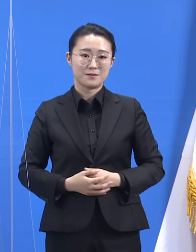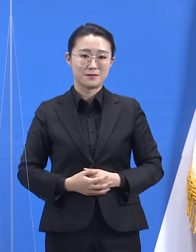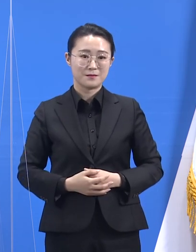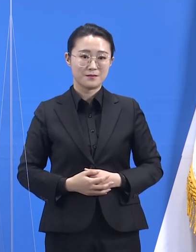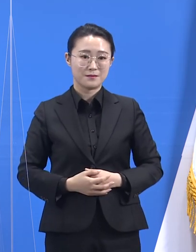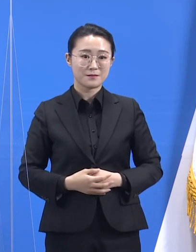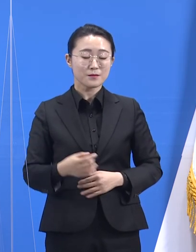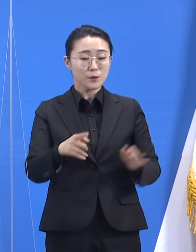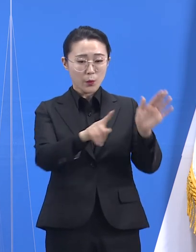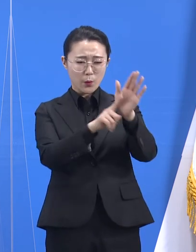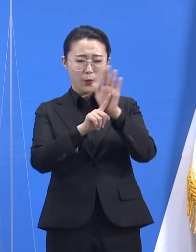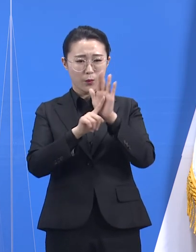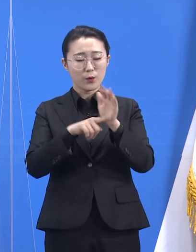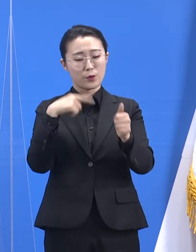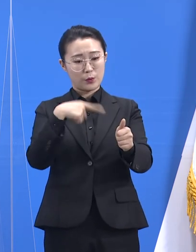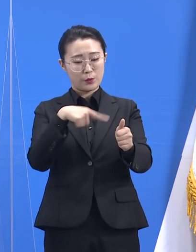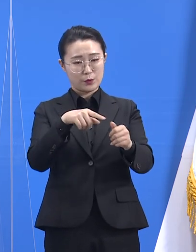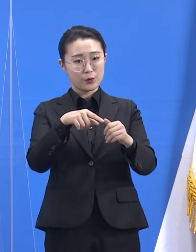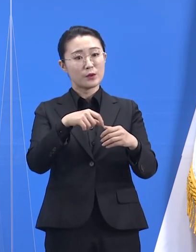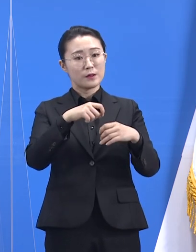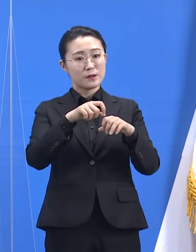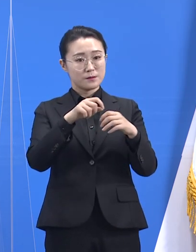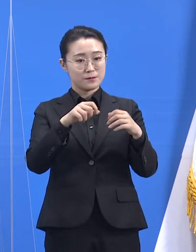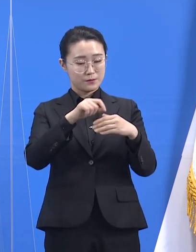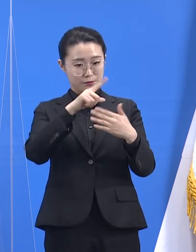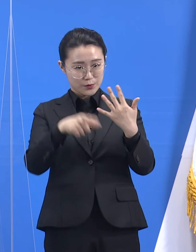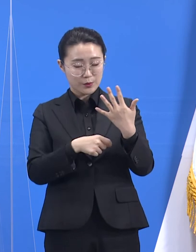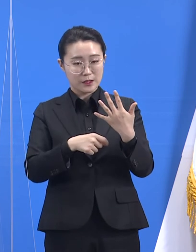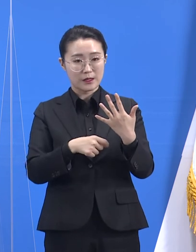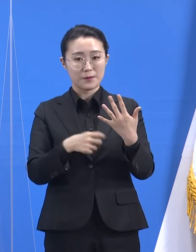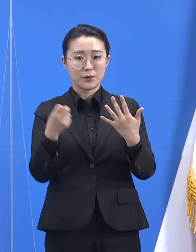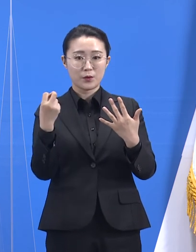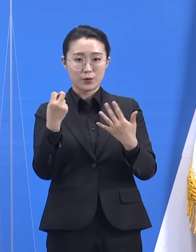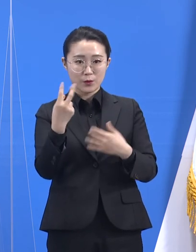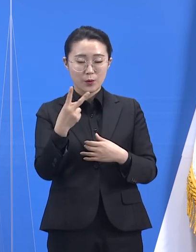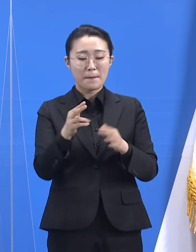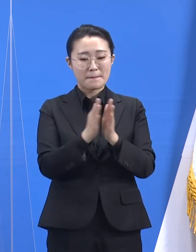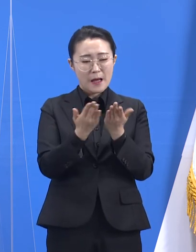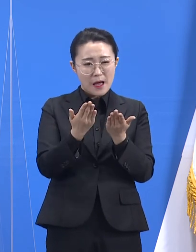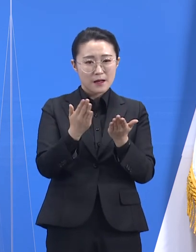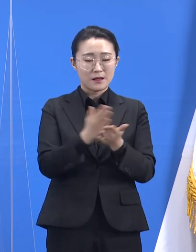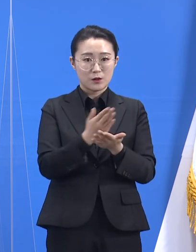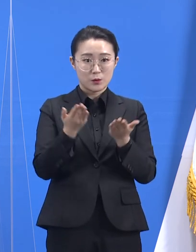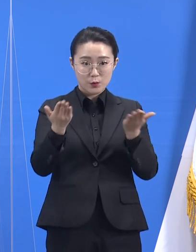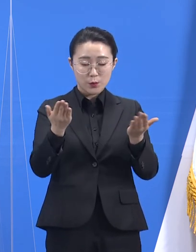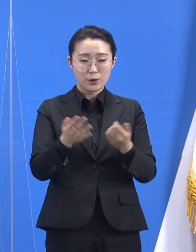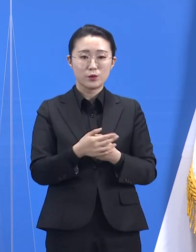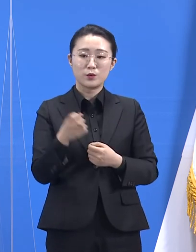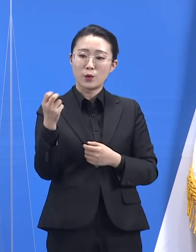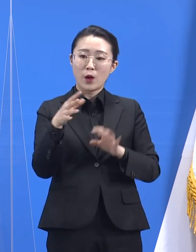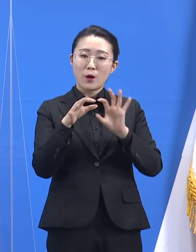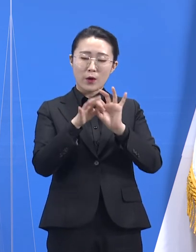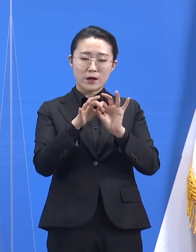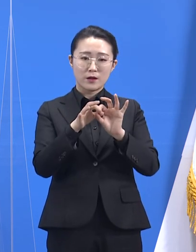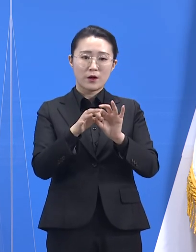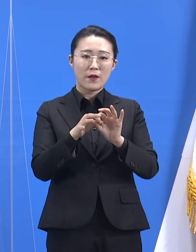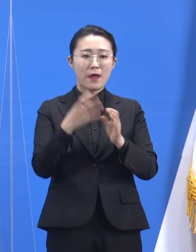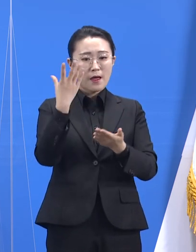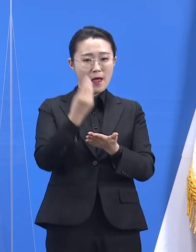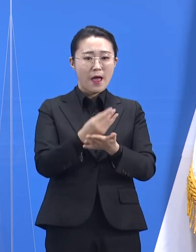교육 프로그램 제공, 실행 매뉴얼 배포, 관리를 위한 애플리케이션 개발 보급 등을 진행하고 있습니다.